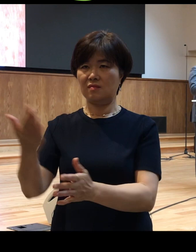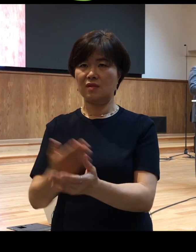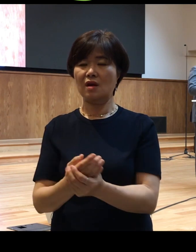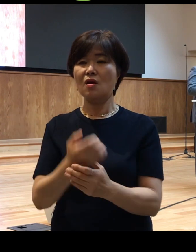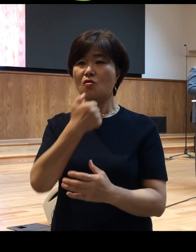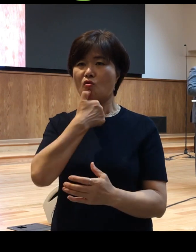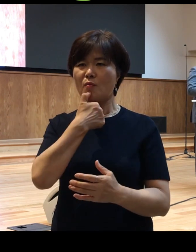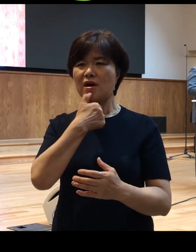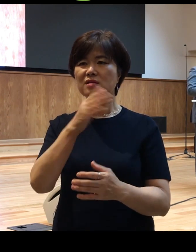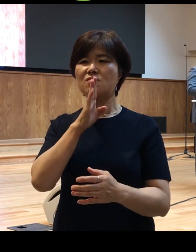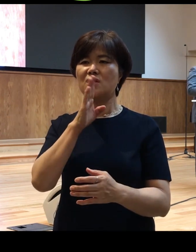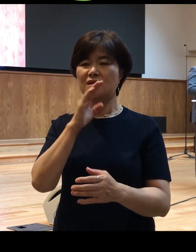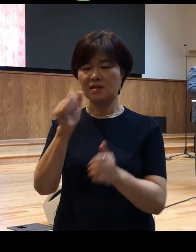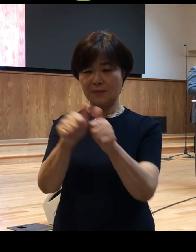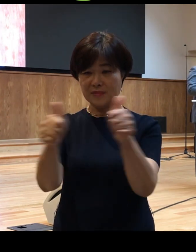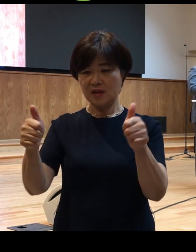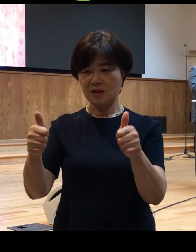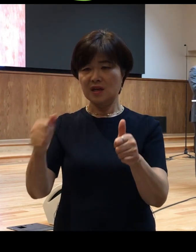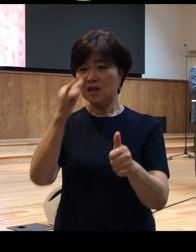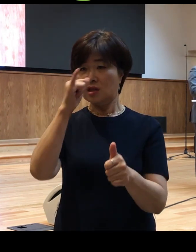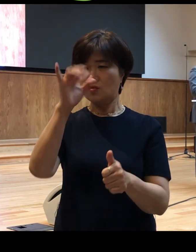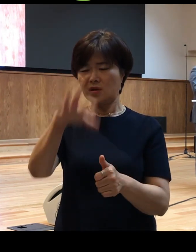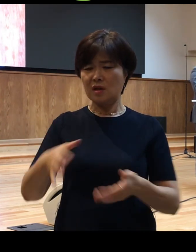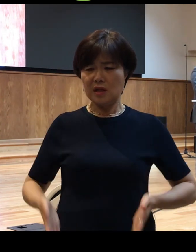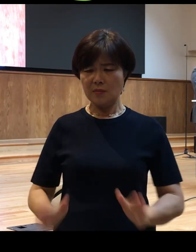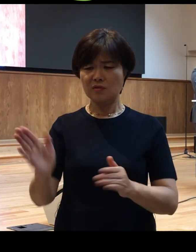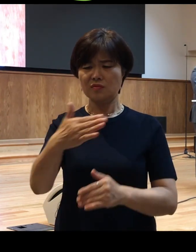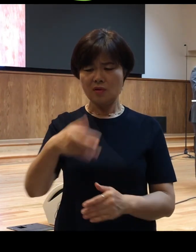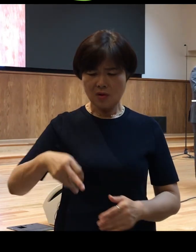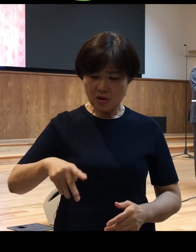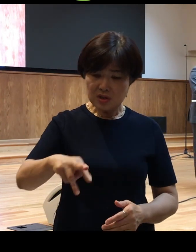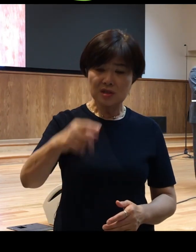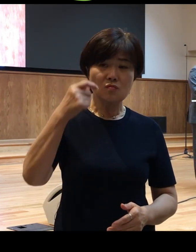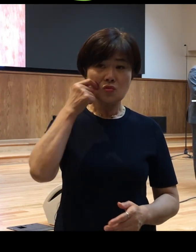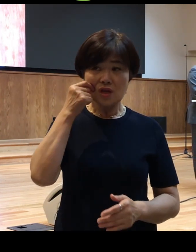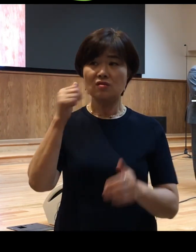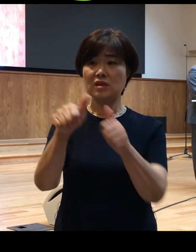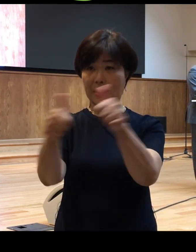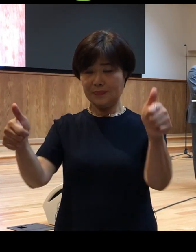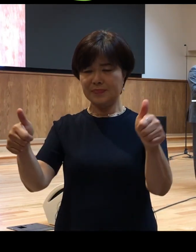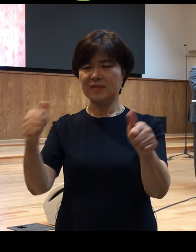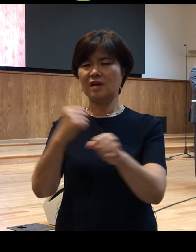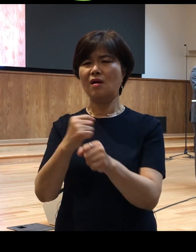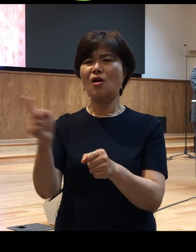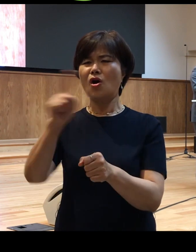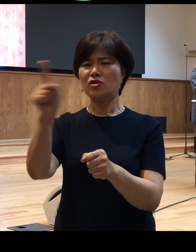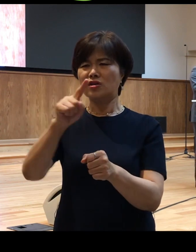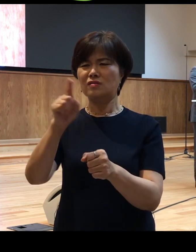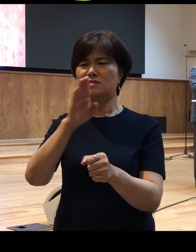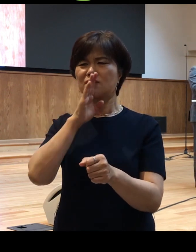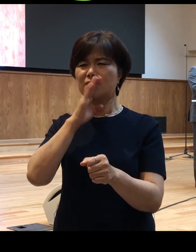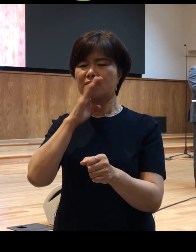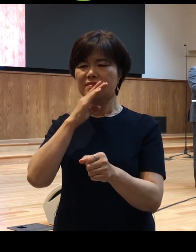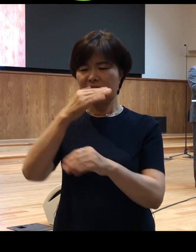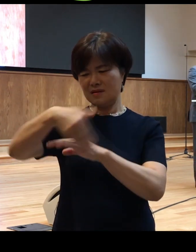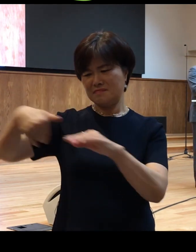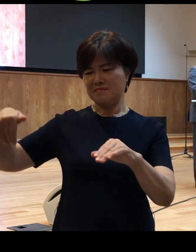그곳에서 나면서부터 걷지 못하던 이 남자가 어떤 차별과 멸시를 받았는지